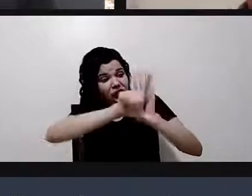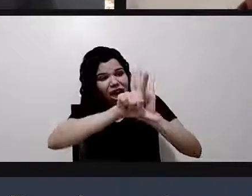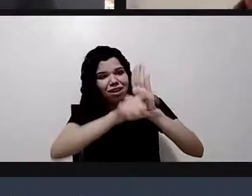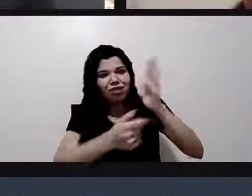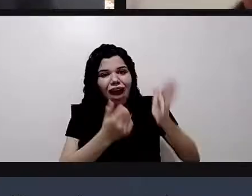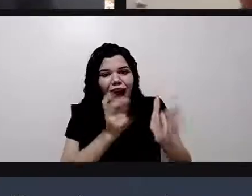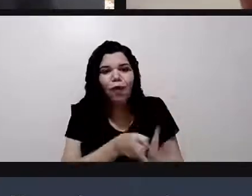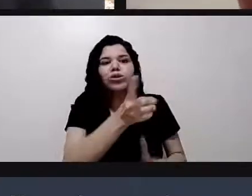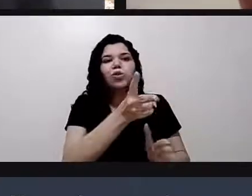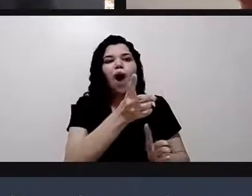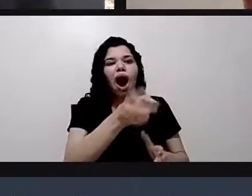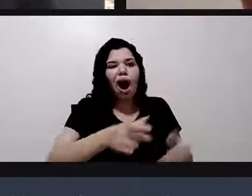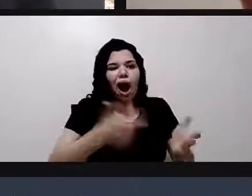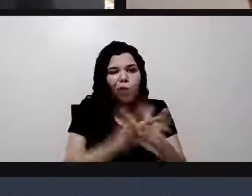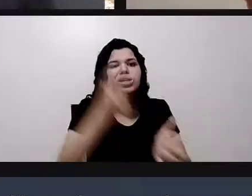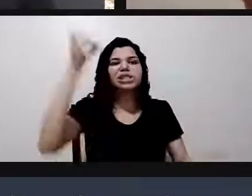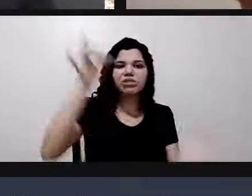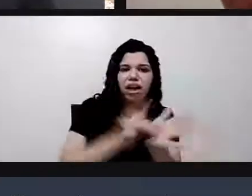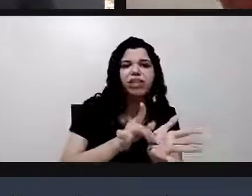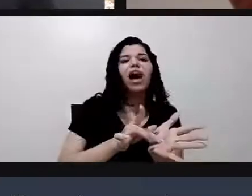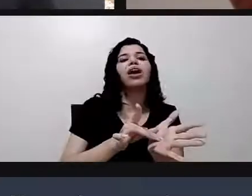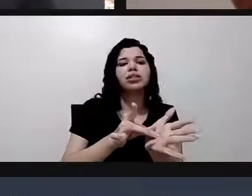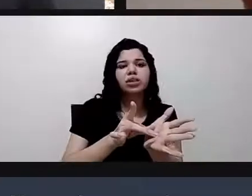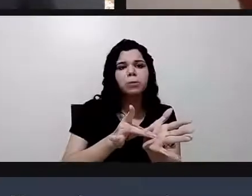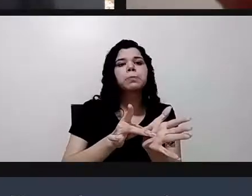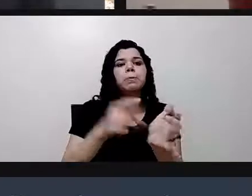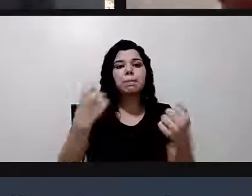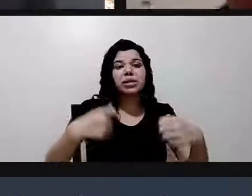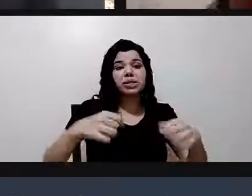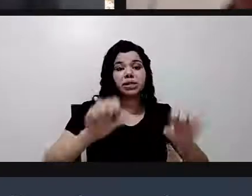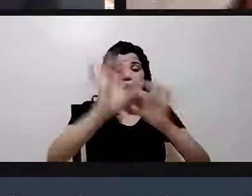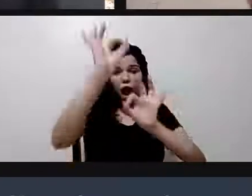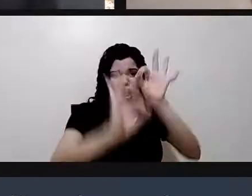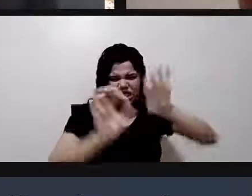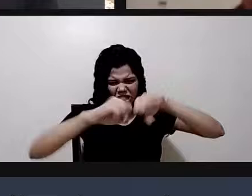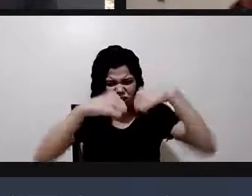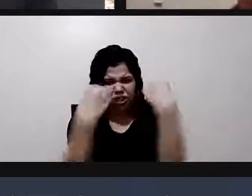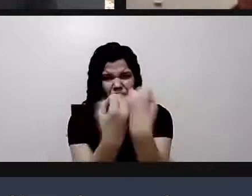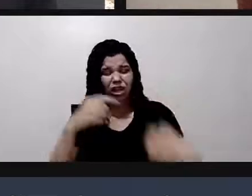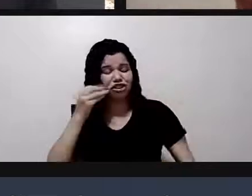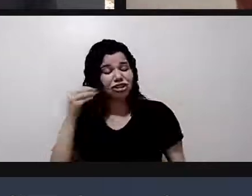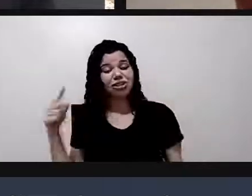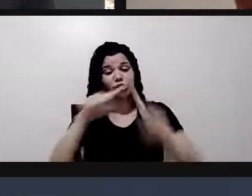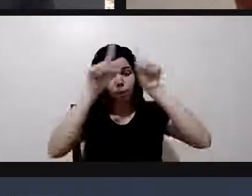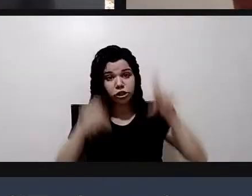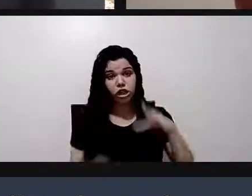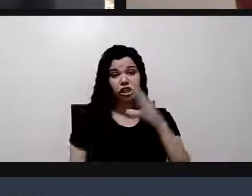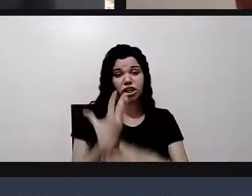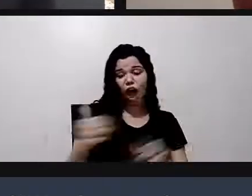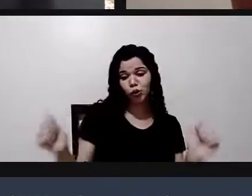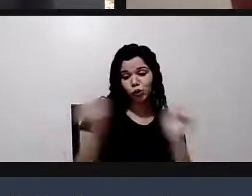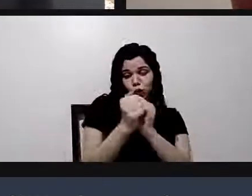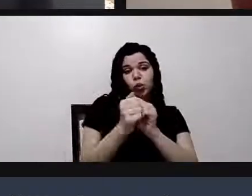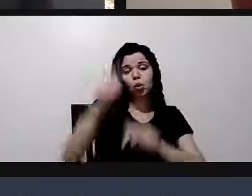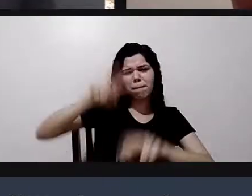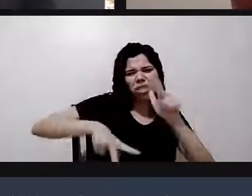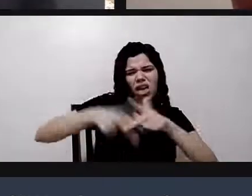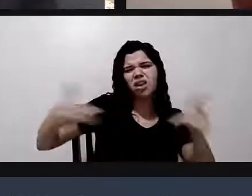precisa nos organizarmos enquanto sociedade. E é isso que a está tentando também aqui. Juntar esse material, juntar força